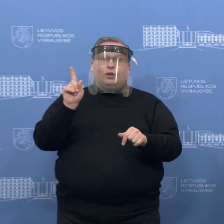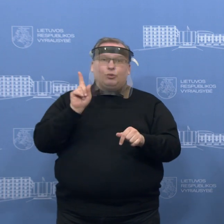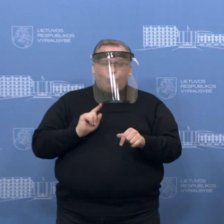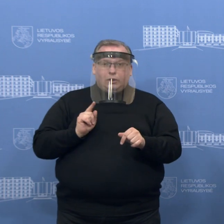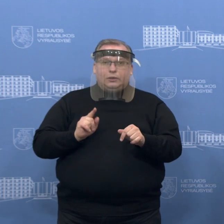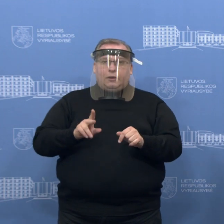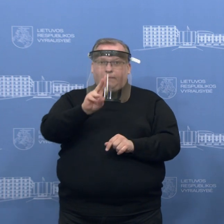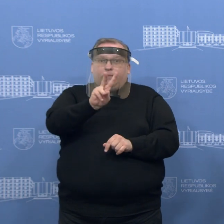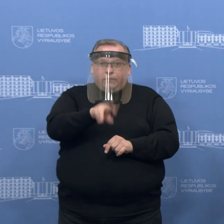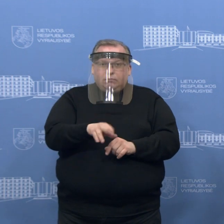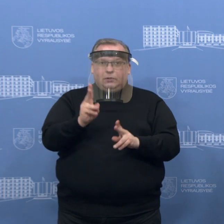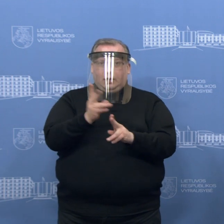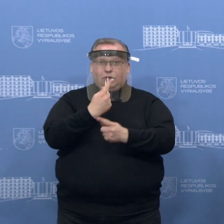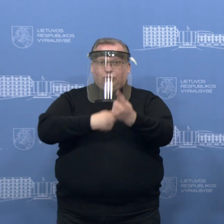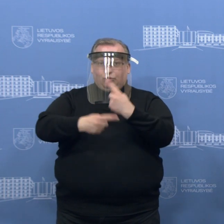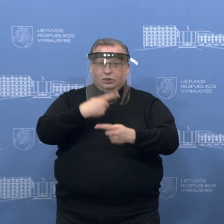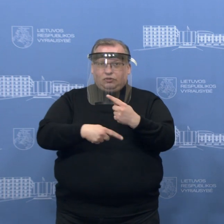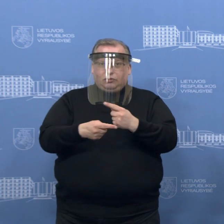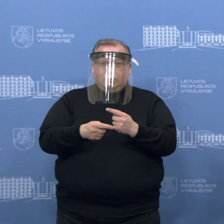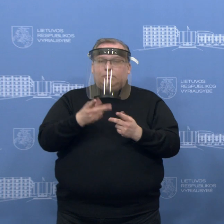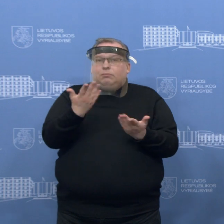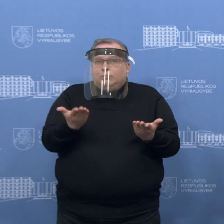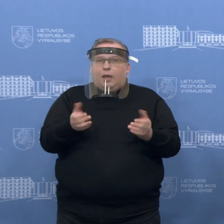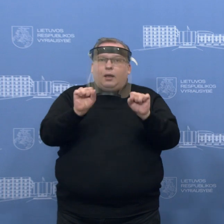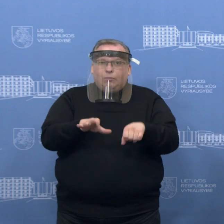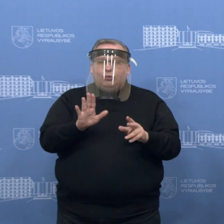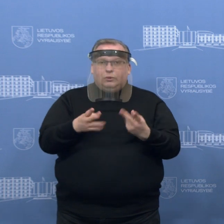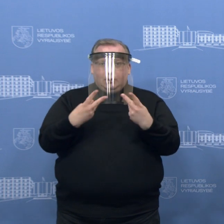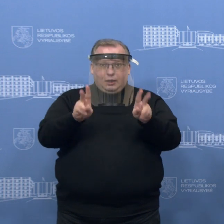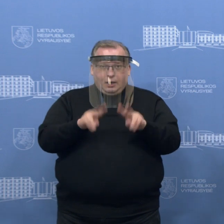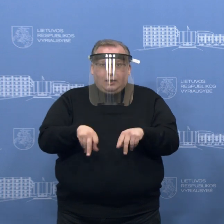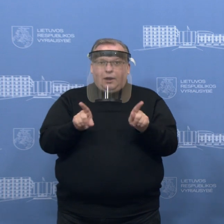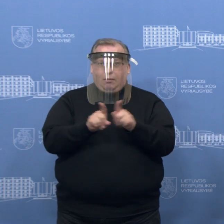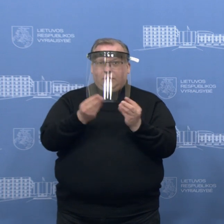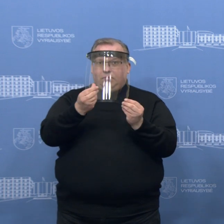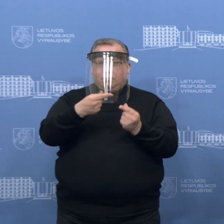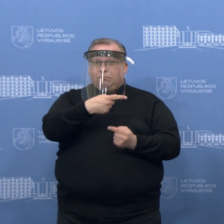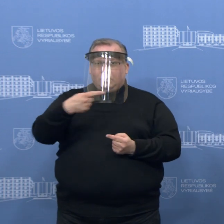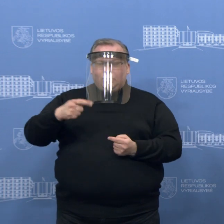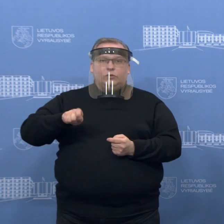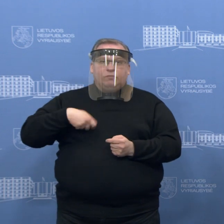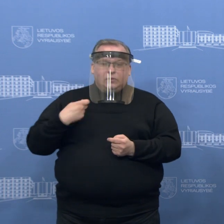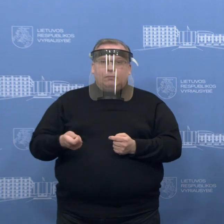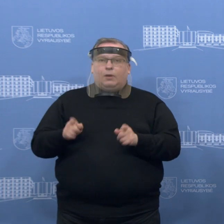patekti ir teks grįžti atgal. Tai galbūt neverta turėti net ir finansinių tokių nuostolių, deginti kūrą,